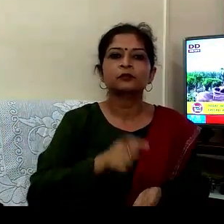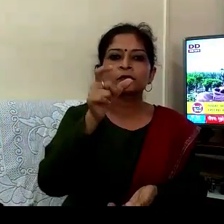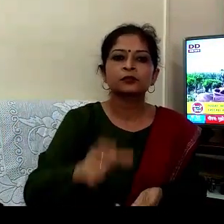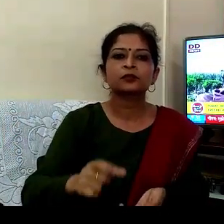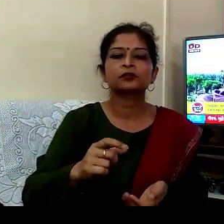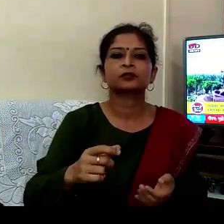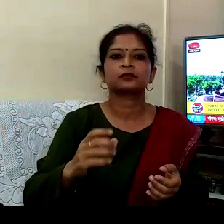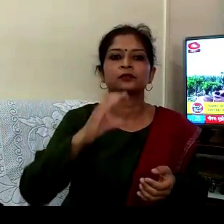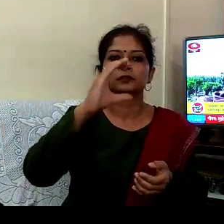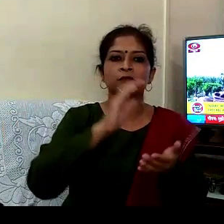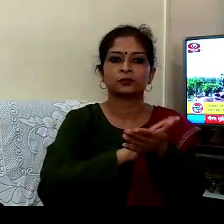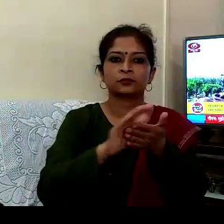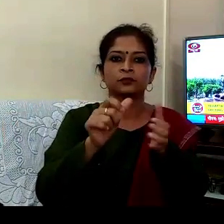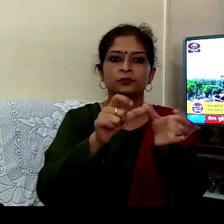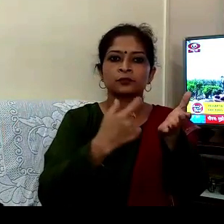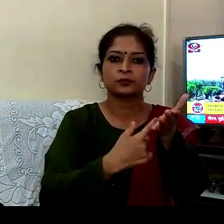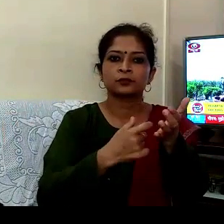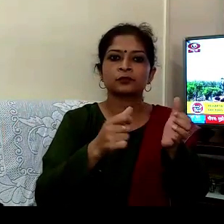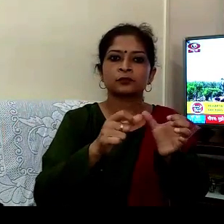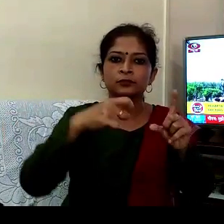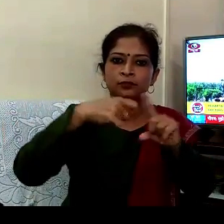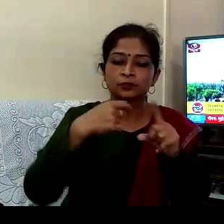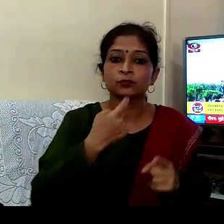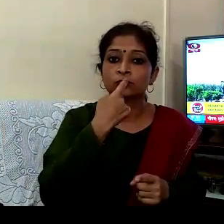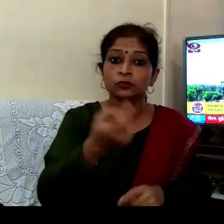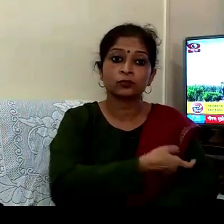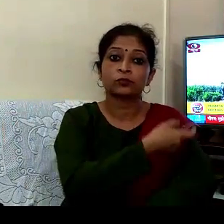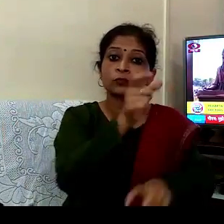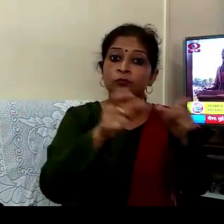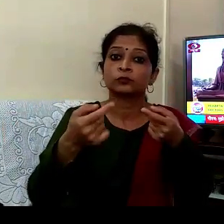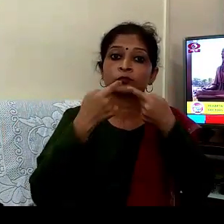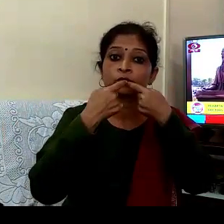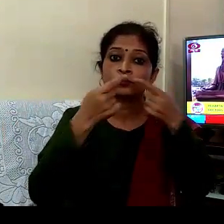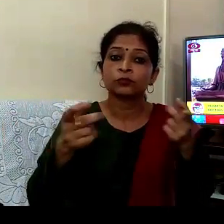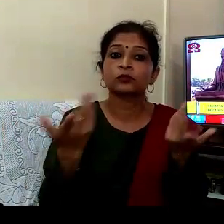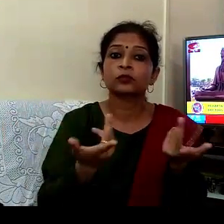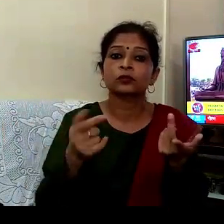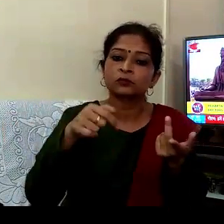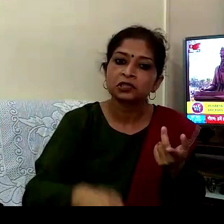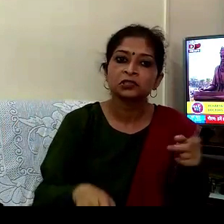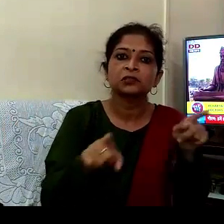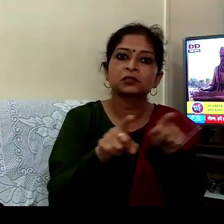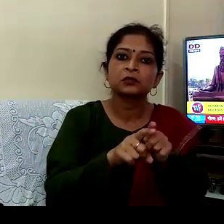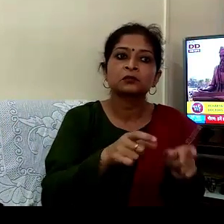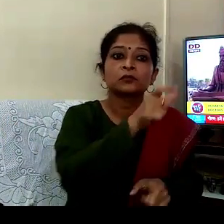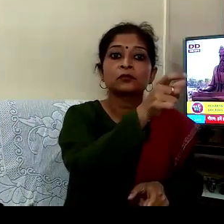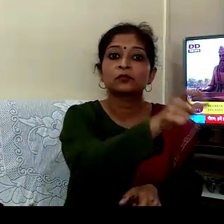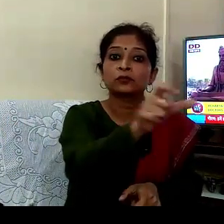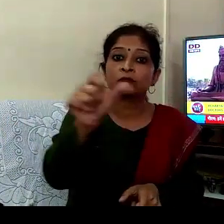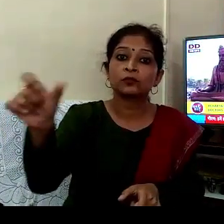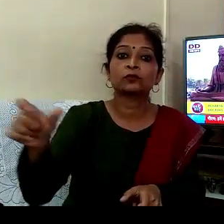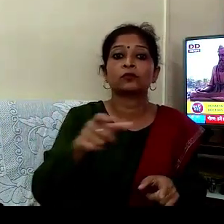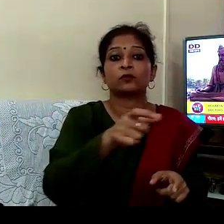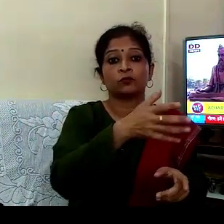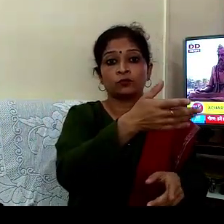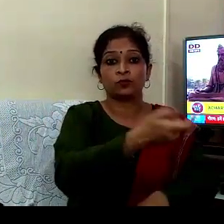آچاری چرک نے ڈاکٹروں کے لیے بہت سٹک بات کہی ہے اور آج ہمارے ڈاکٹروں کی جیون میں ہم دیکھ رہے ہیں